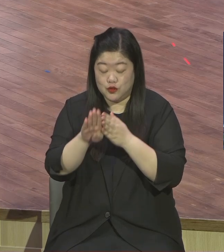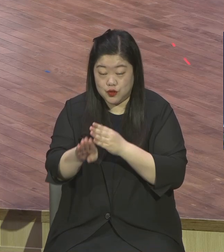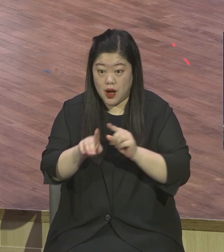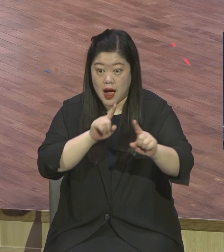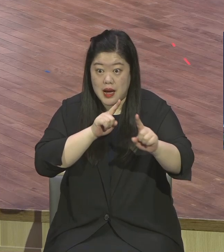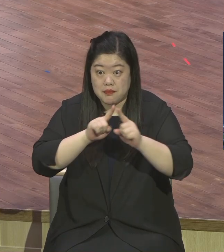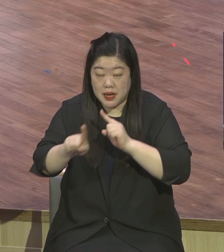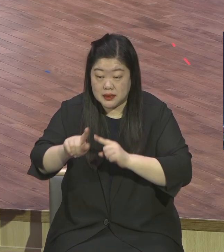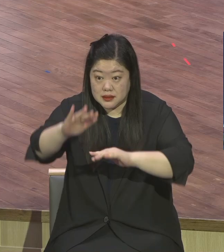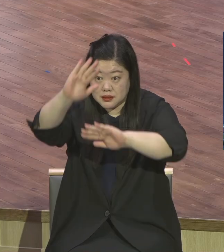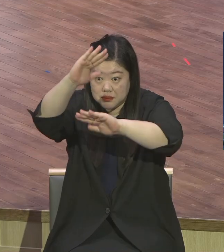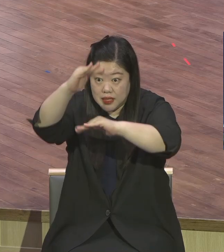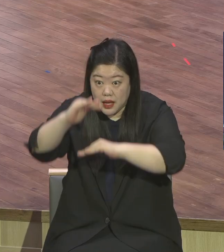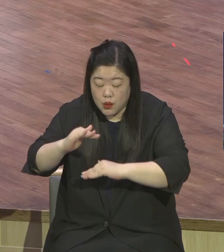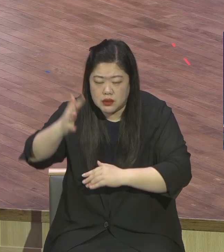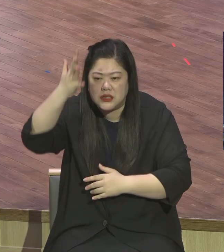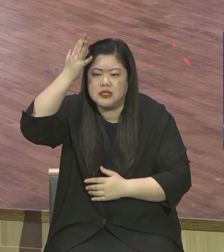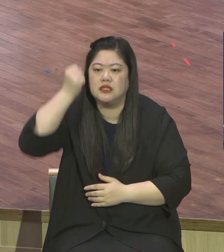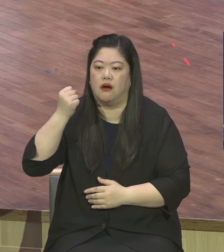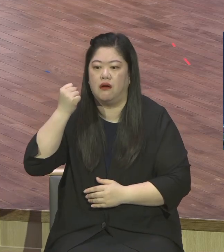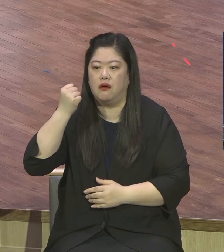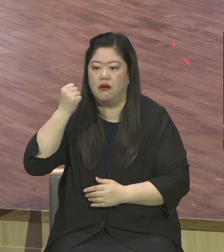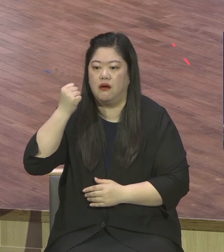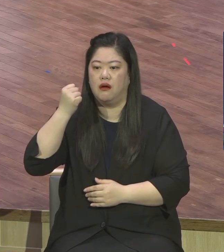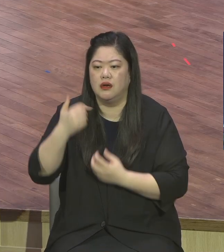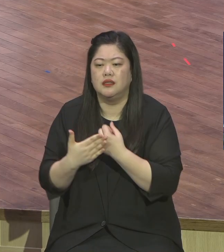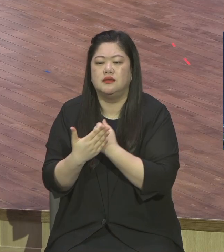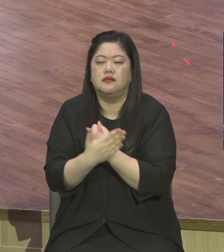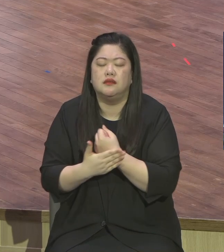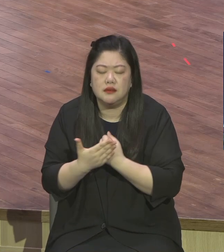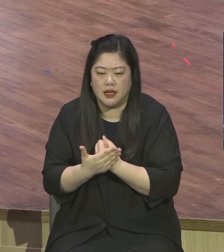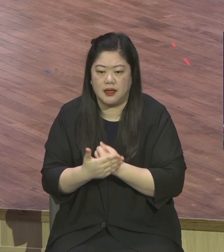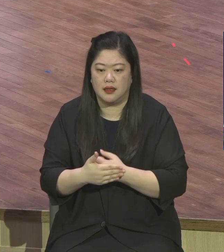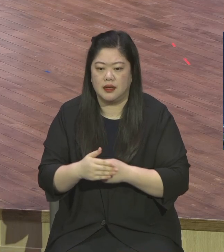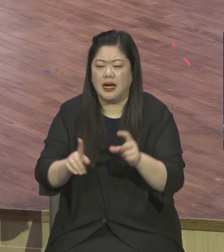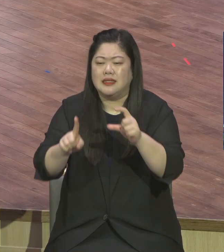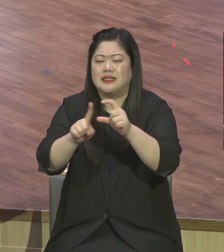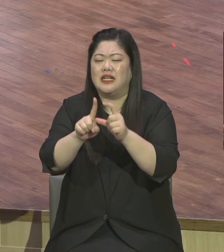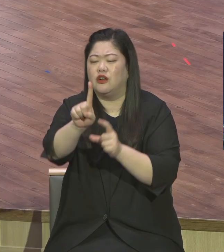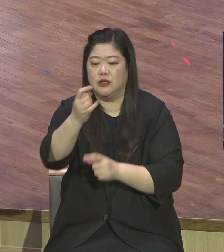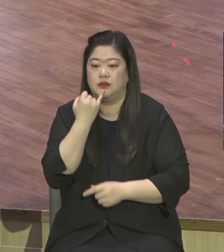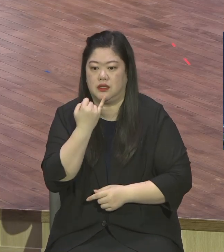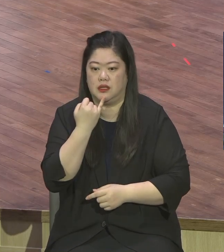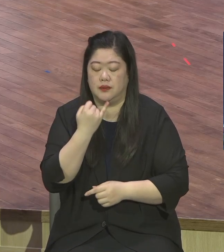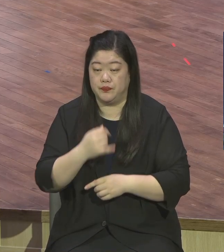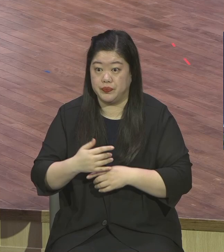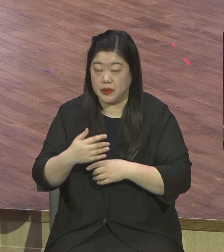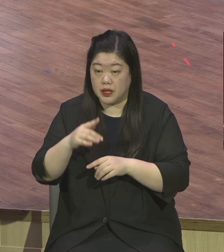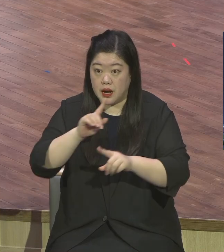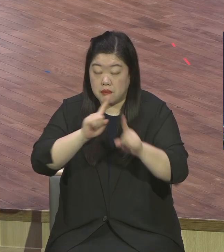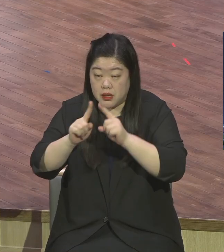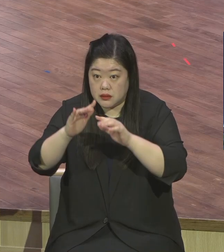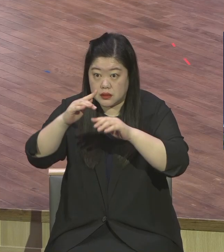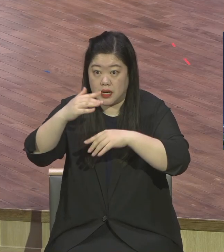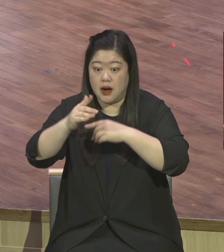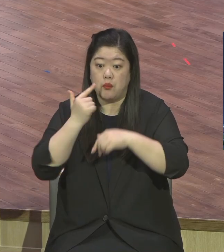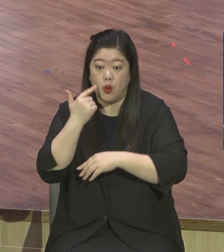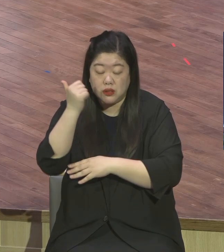잡아야 돼요 말씀을 나에게 주시는 한 단어라도 잡아야 돼요 그리고 말씀을 삶 속에 적용하는 것을 예배 성공이라고 그래요